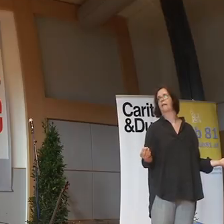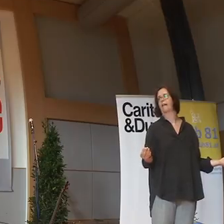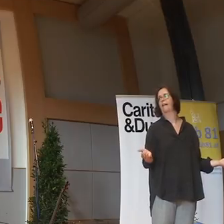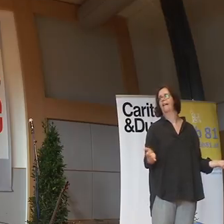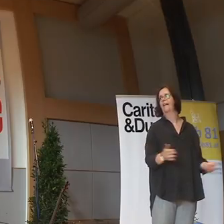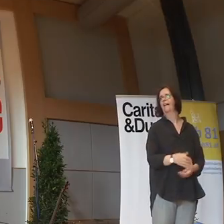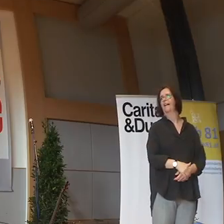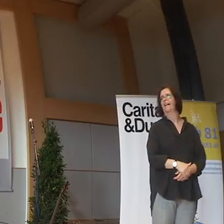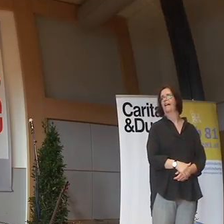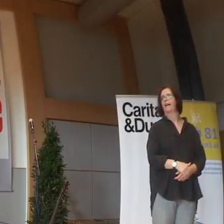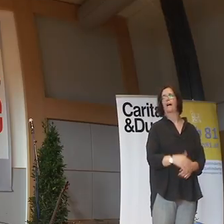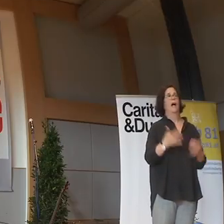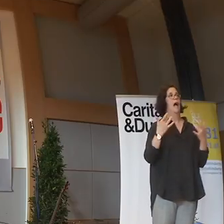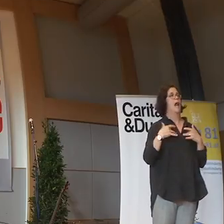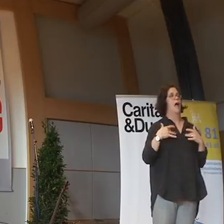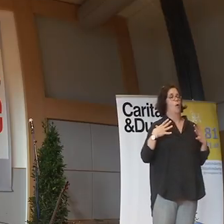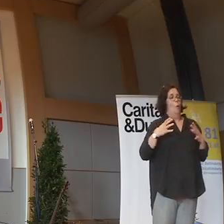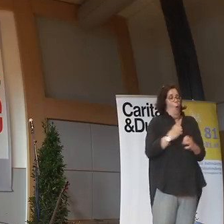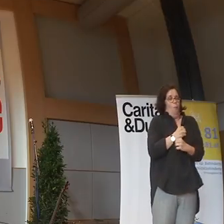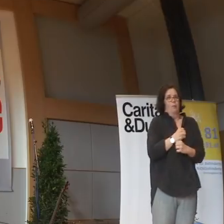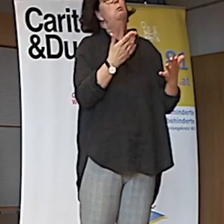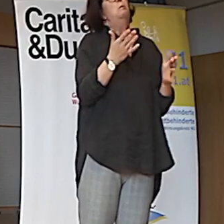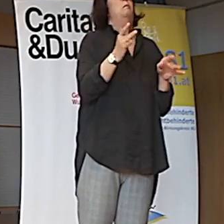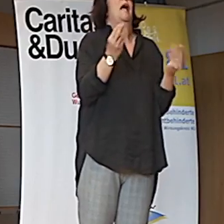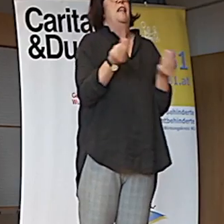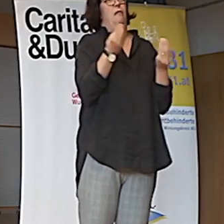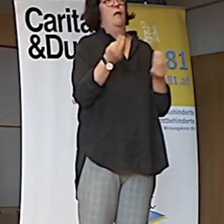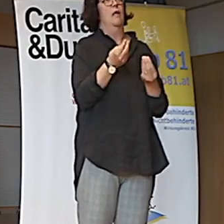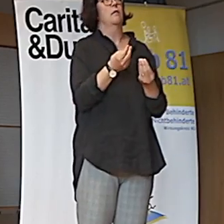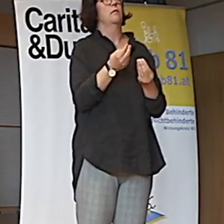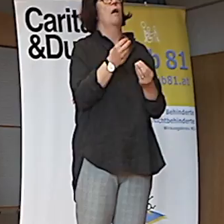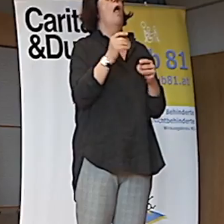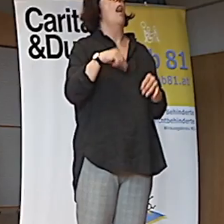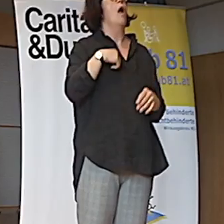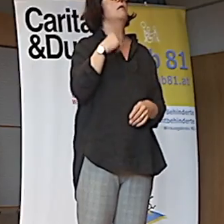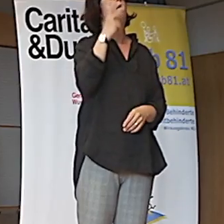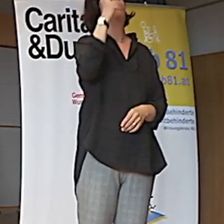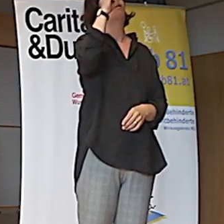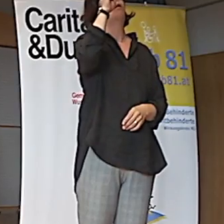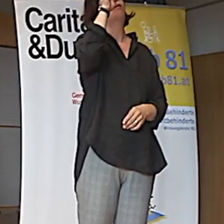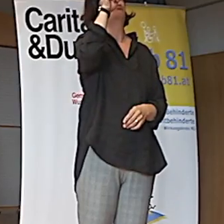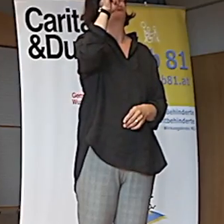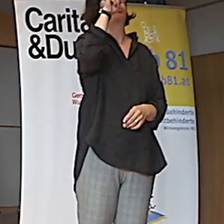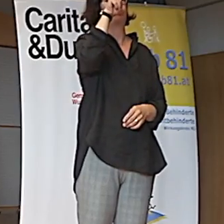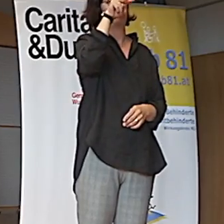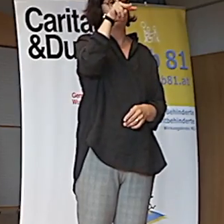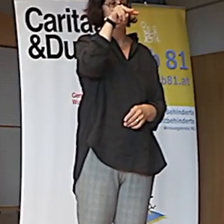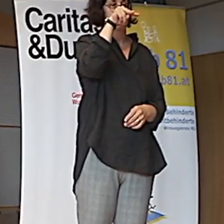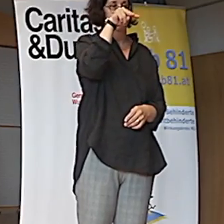Ja? Der Quant passt denn wieder? Sein Blick beginnt langsam nach unten zu gehen.